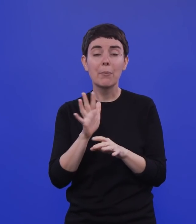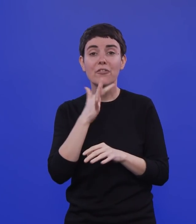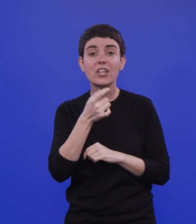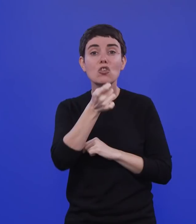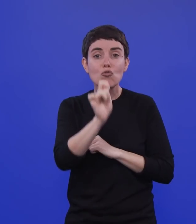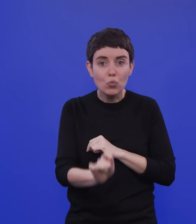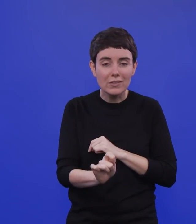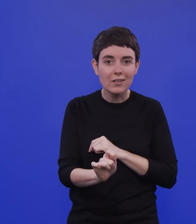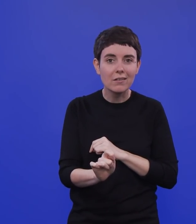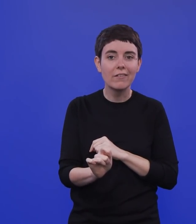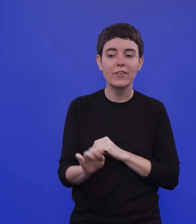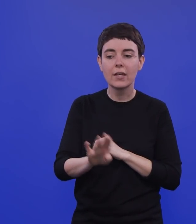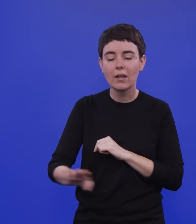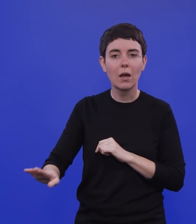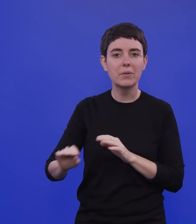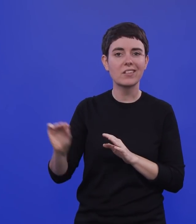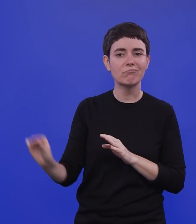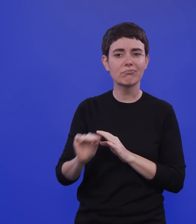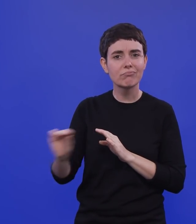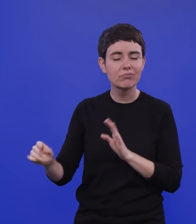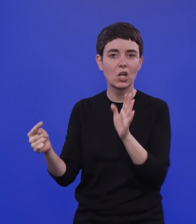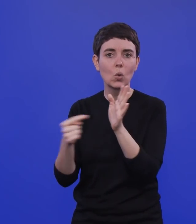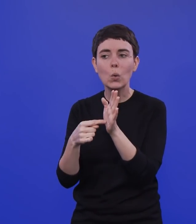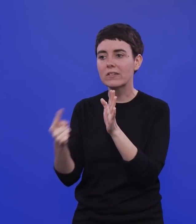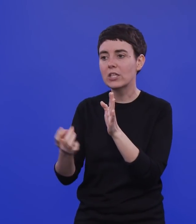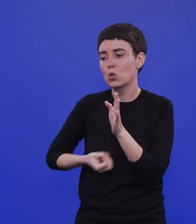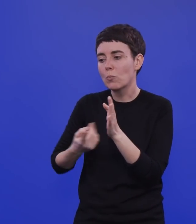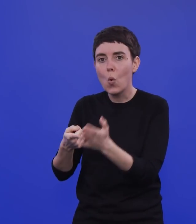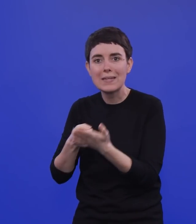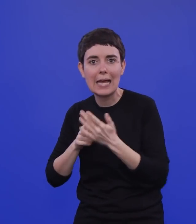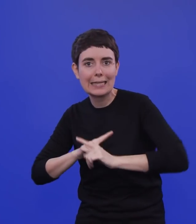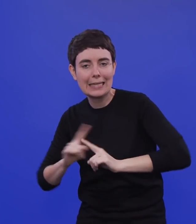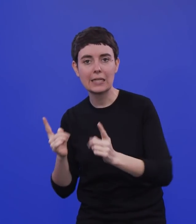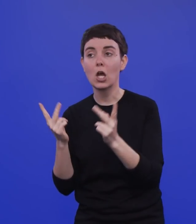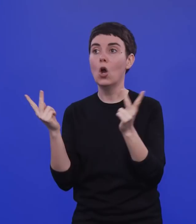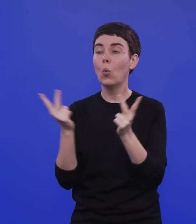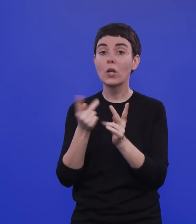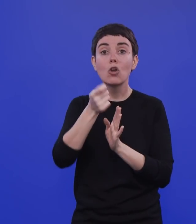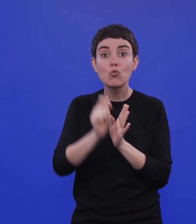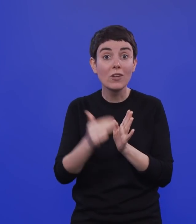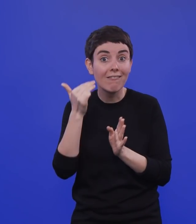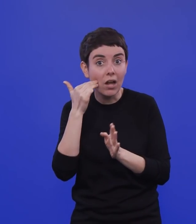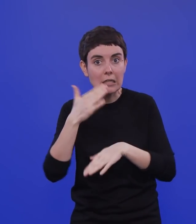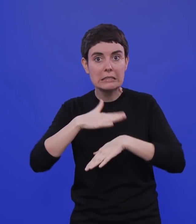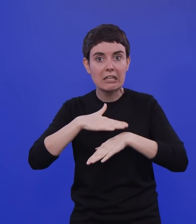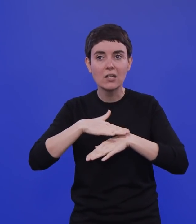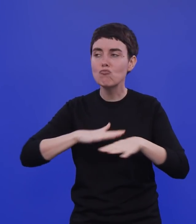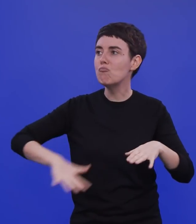außer Acht gelassen oder hatten so eine zwangsläufige Fehlerquelle drin, weil sie in Zeiten mit niedriger Inzidenz drumherum in der Gesamtbevölkerung